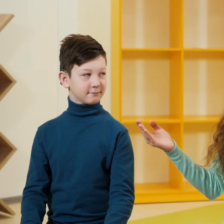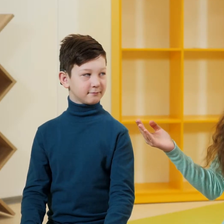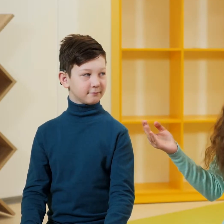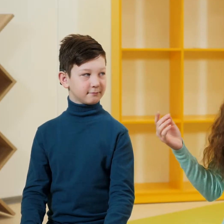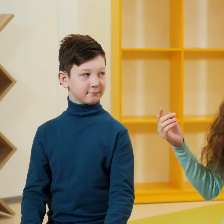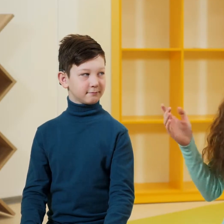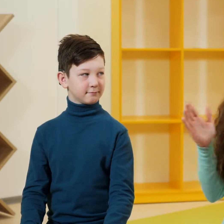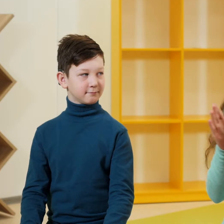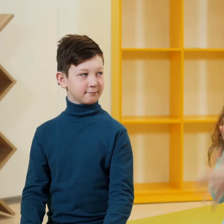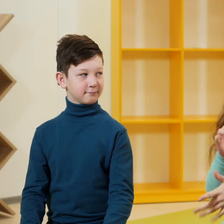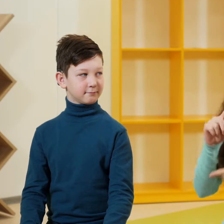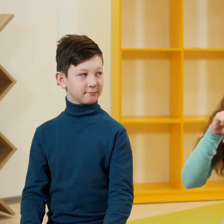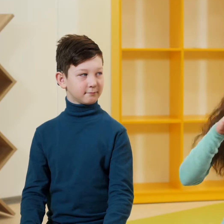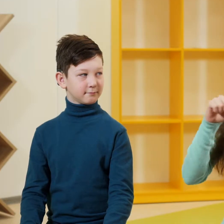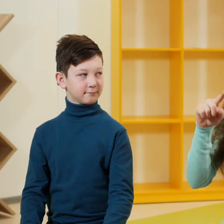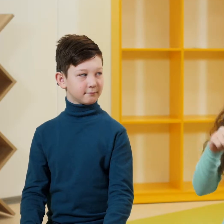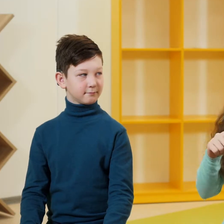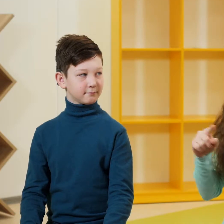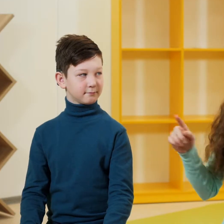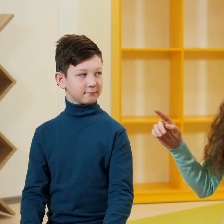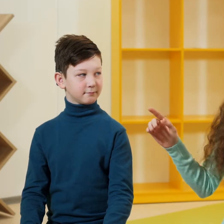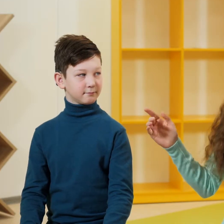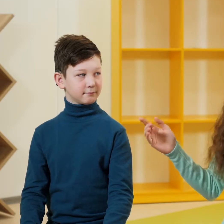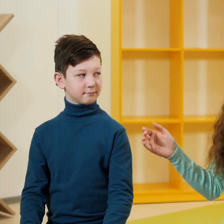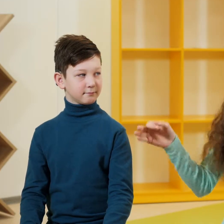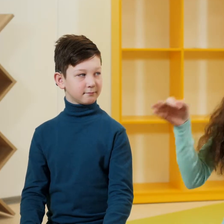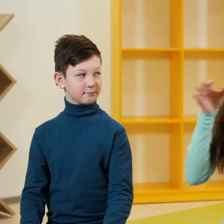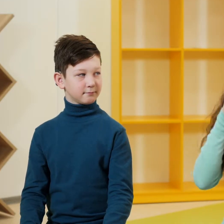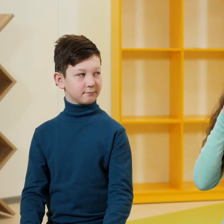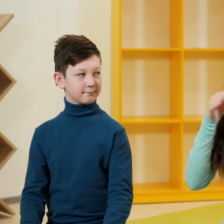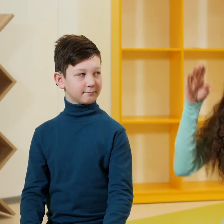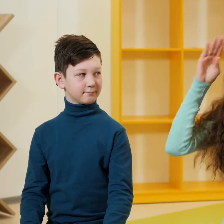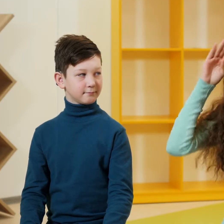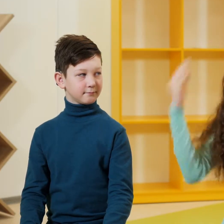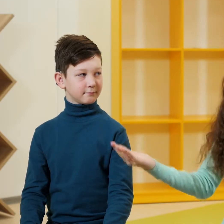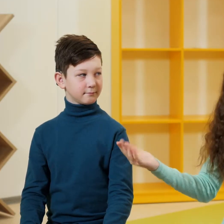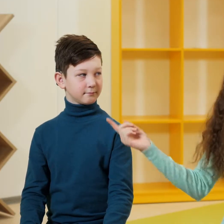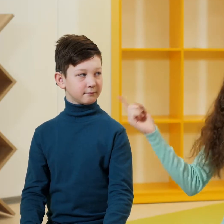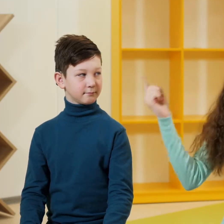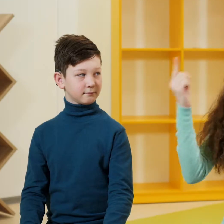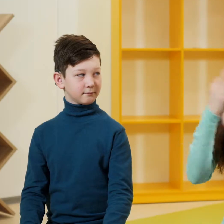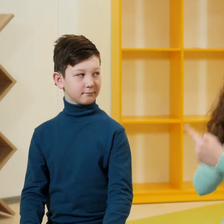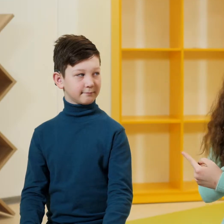Не разберёшь же, то ли Алёне нравится Вите, то ли наоборот.